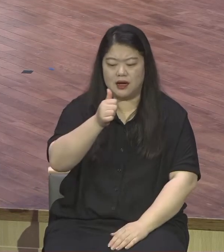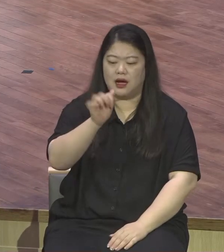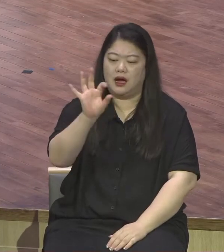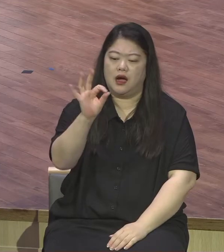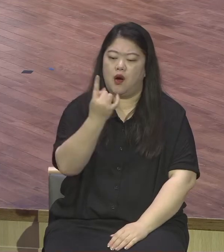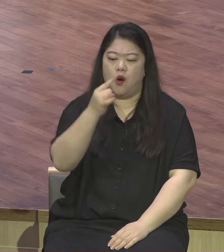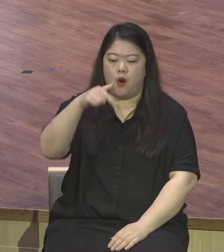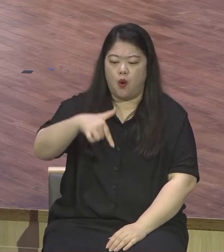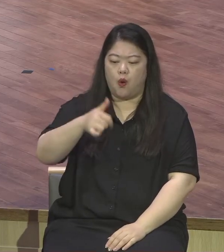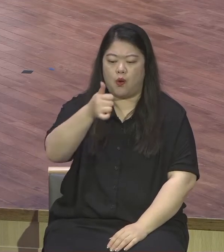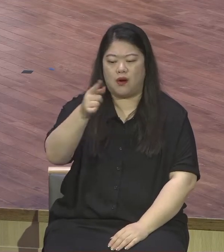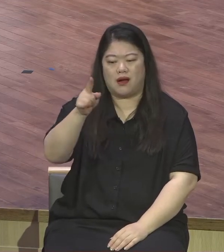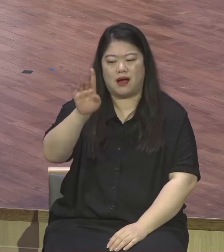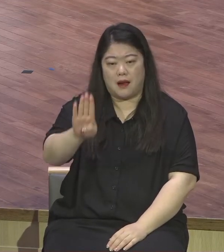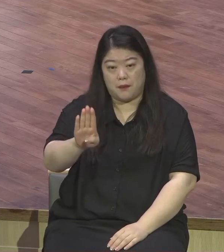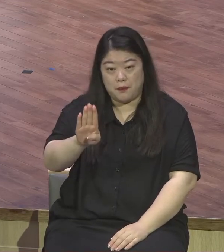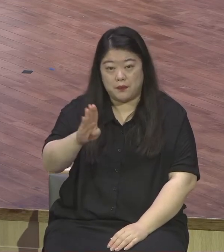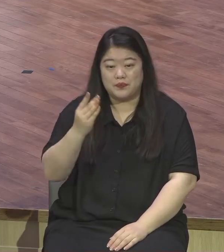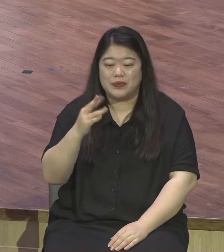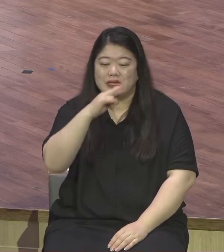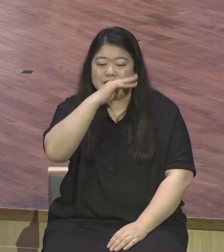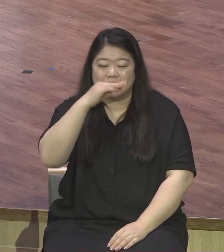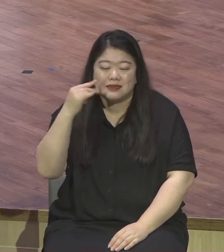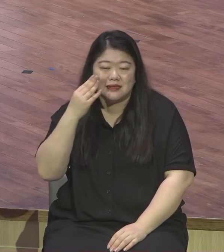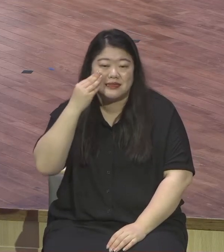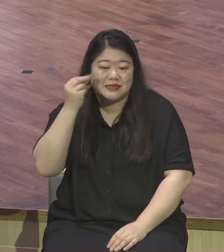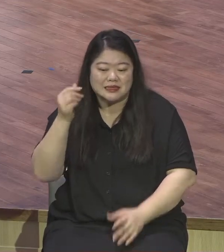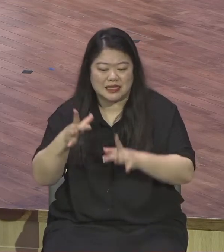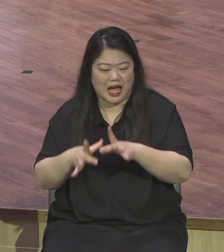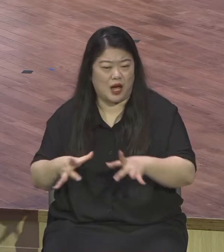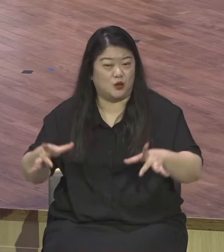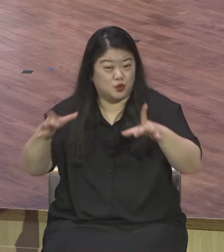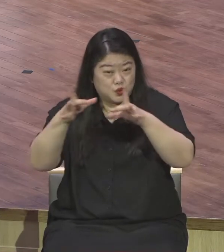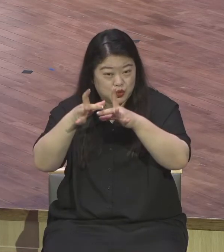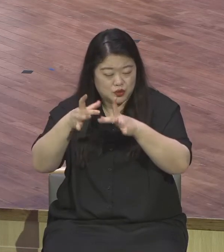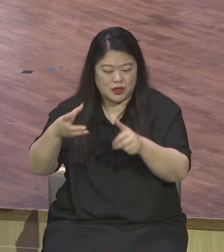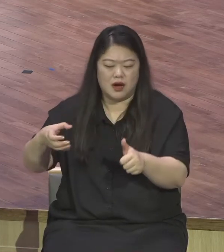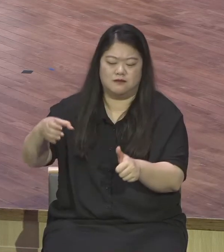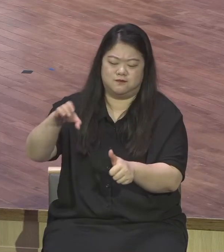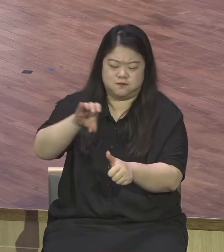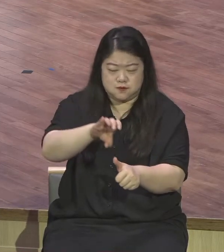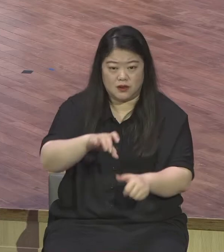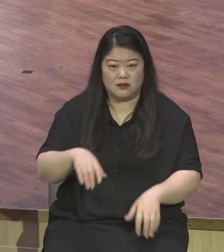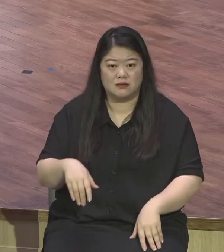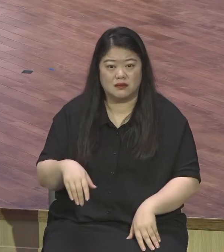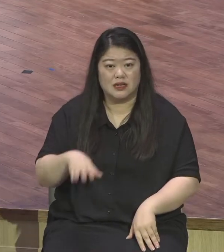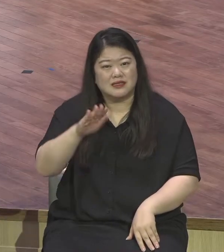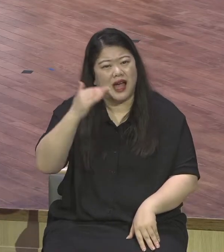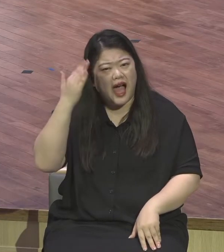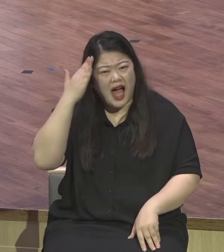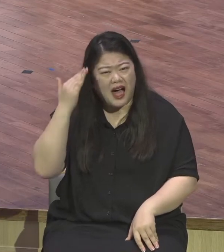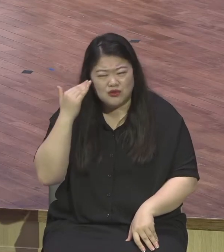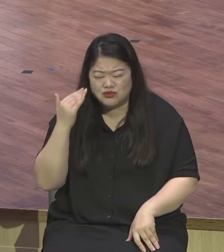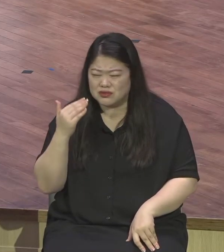깨뜨리를 결단합니다. 우리나라에는 무슨 향유옥합하니까 잘 마음에 안 부딪히시는데